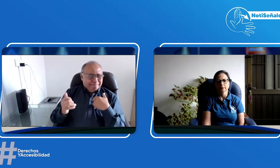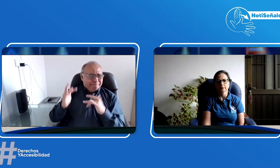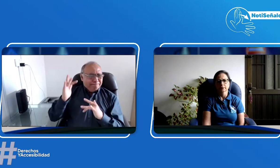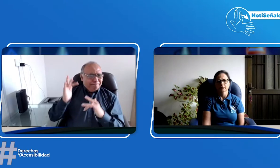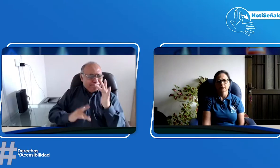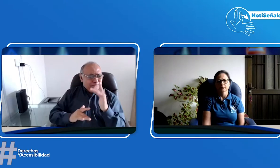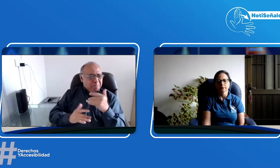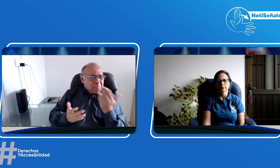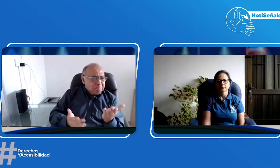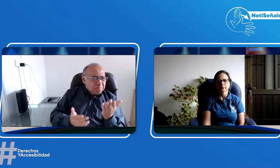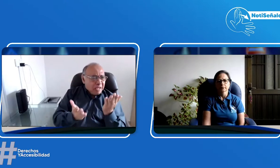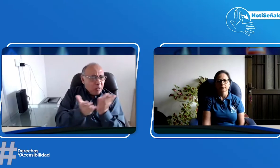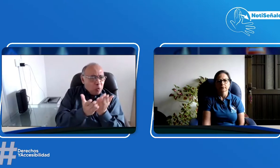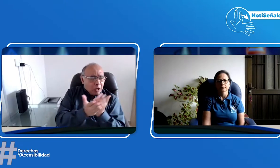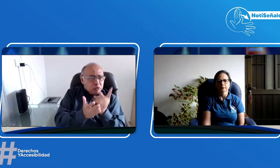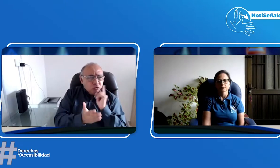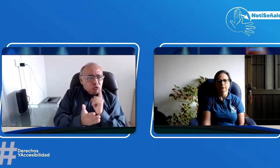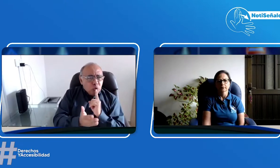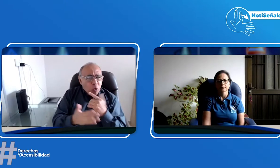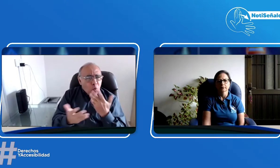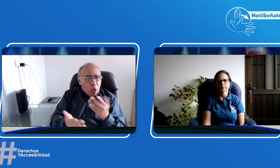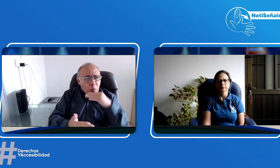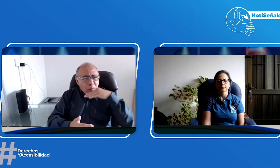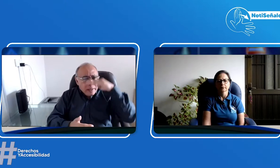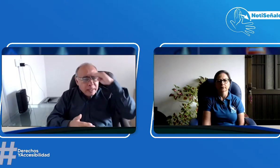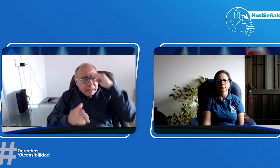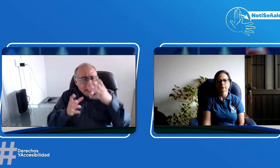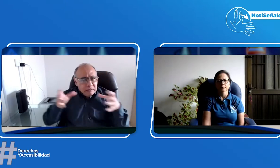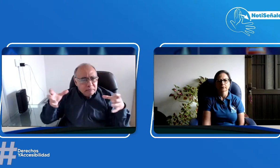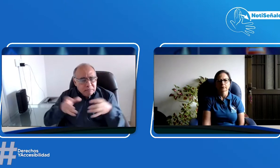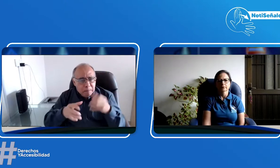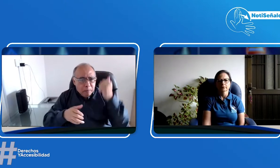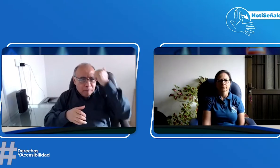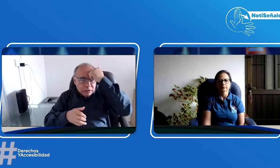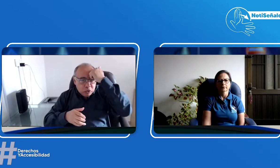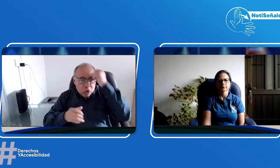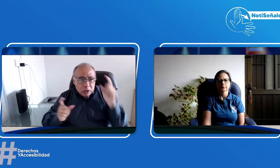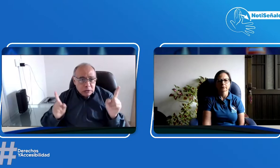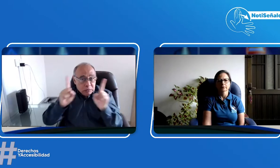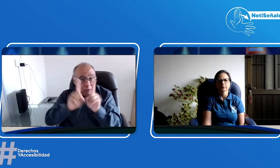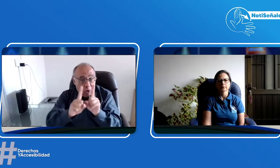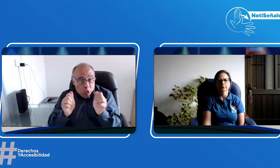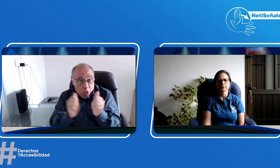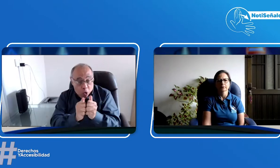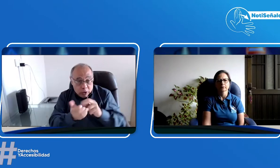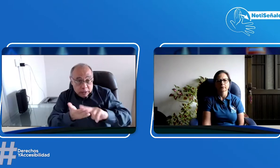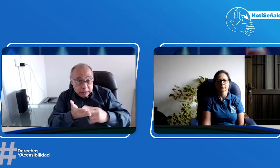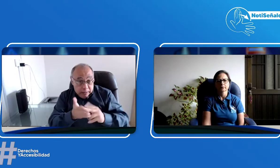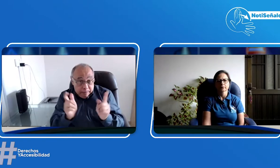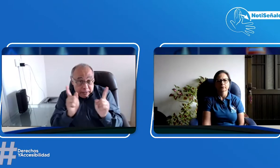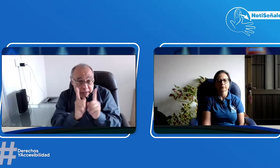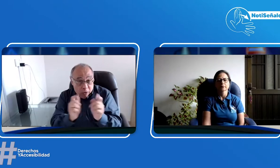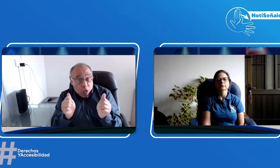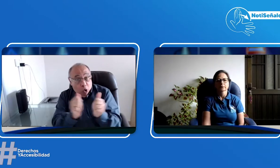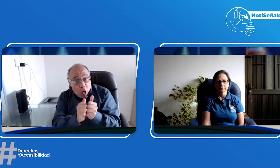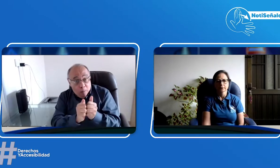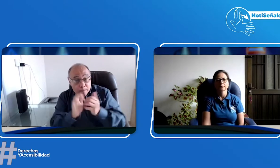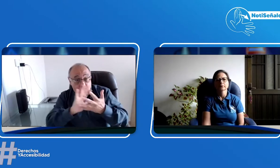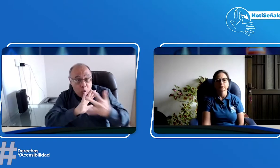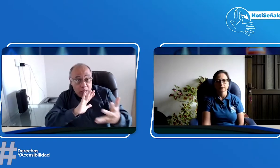acompañado de un intérprete que le estuviera interpretando al español a los estudiantes oyentes. Creería que esa no es la situación,